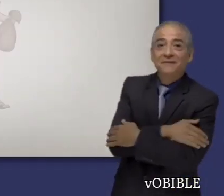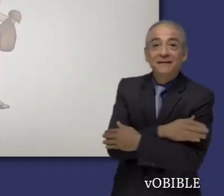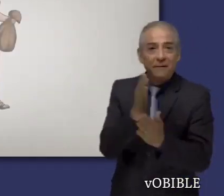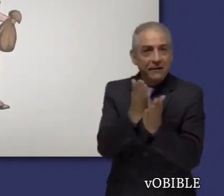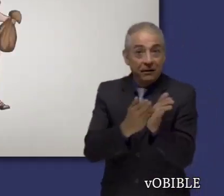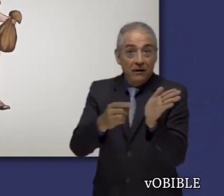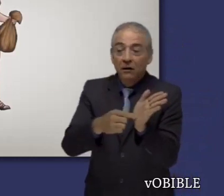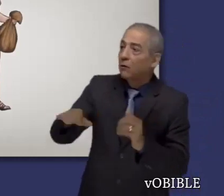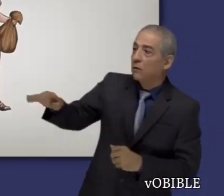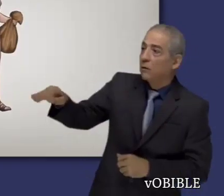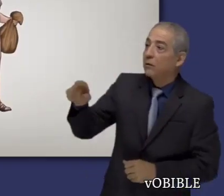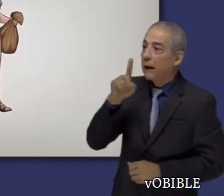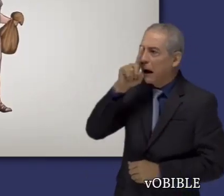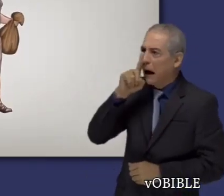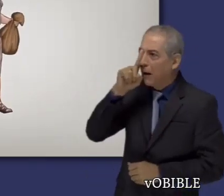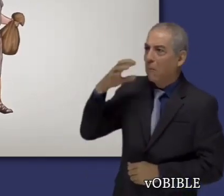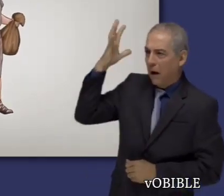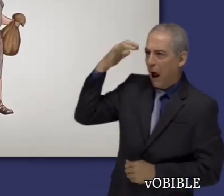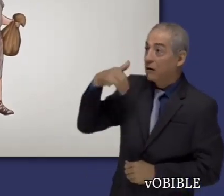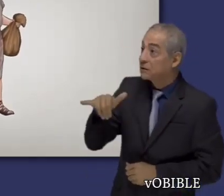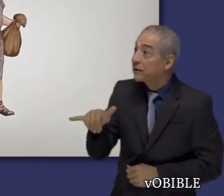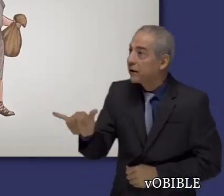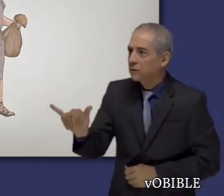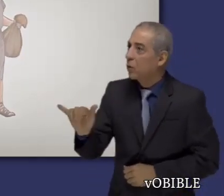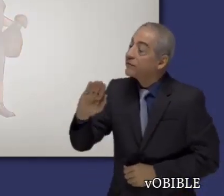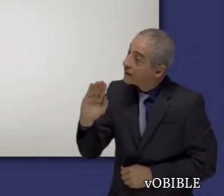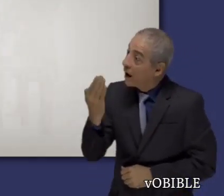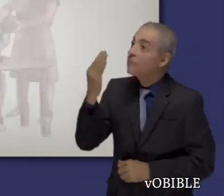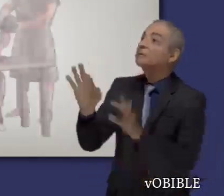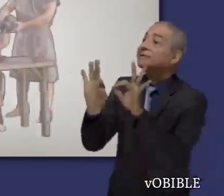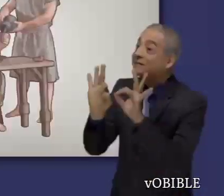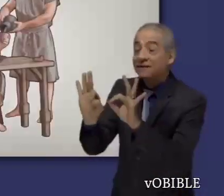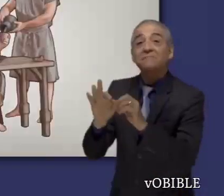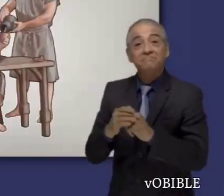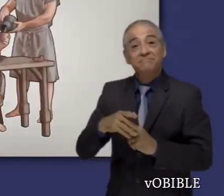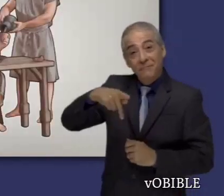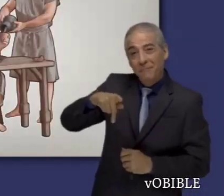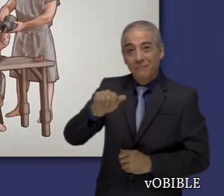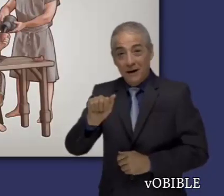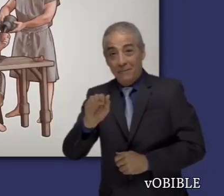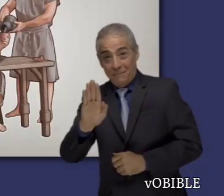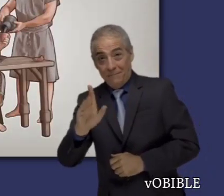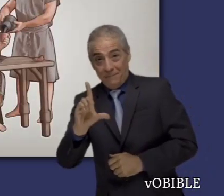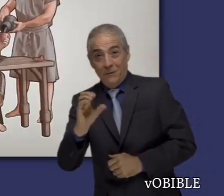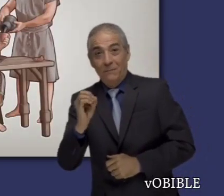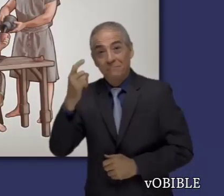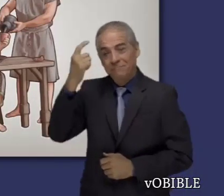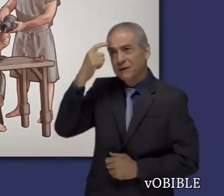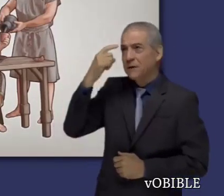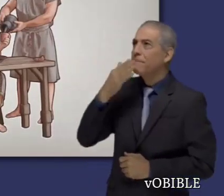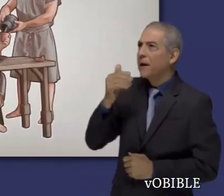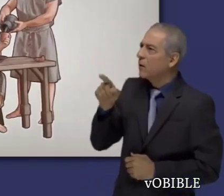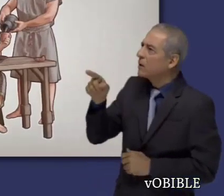Luego le dice a Filemón que Onésimo, un esclavo que antes no le era útil, ahora es un cristiano muy valioso,